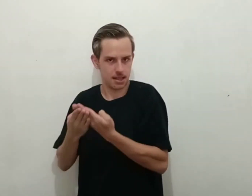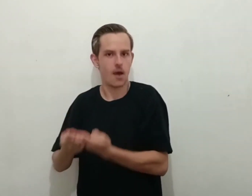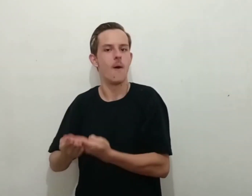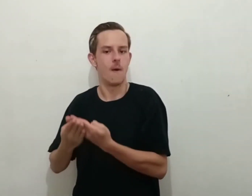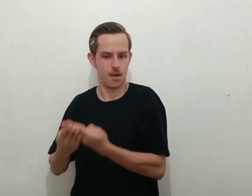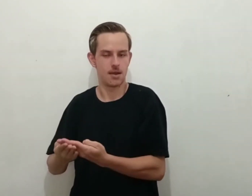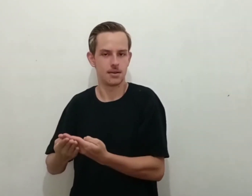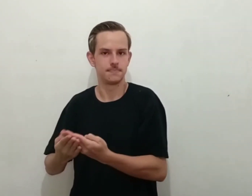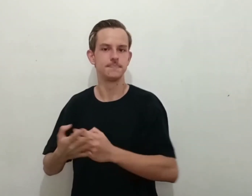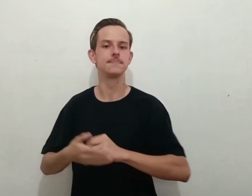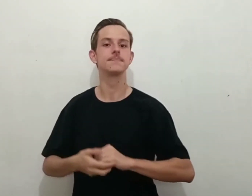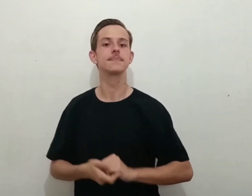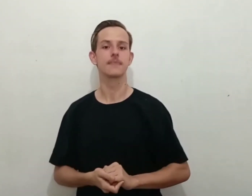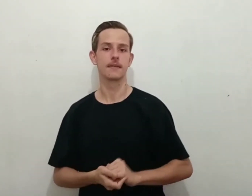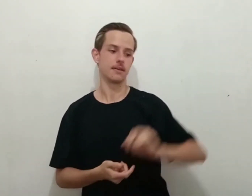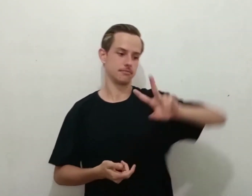-se para fazer a leitura.